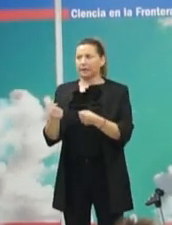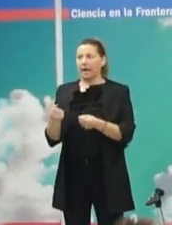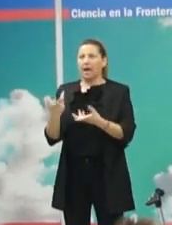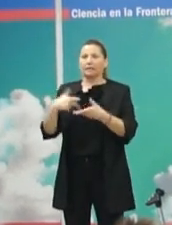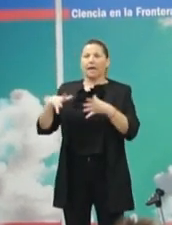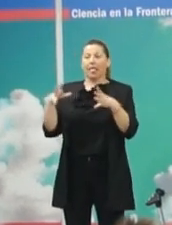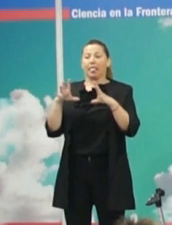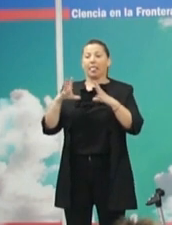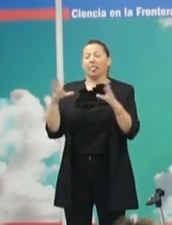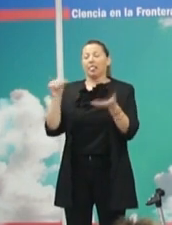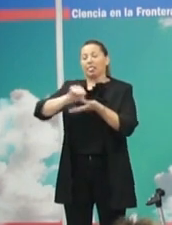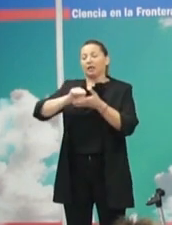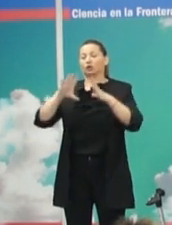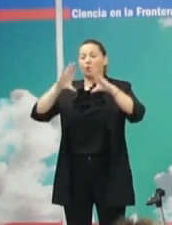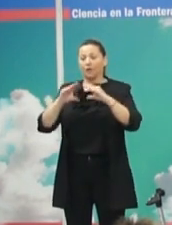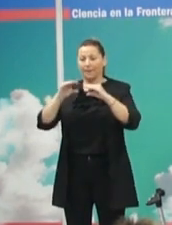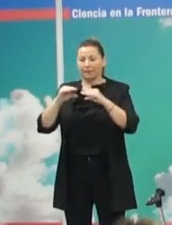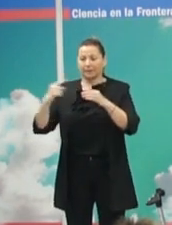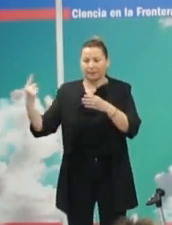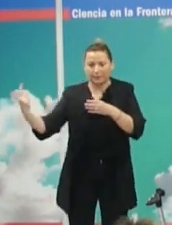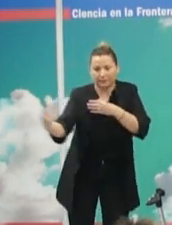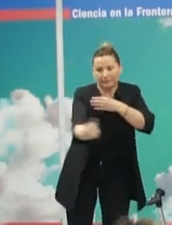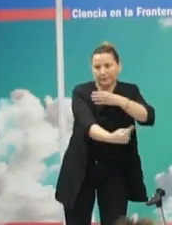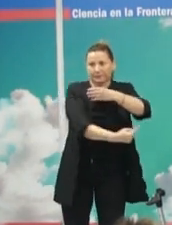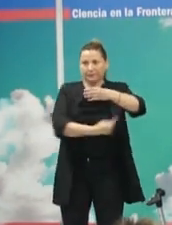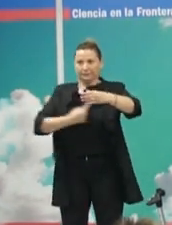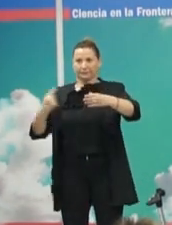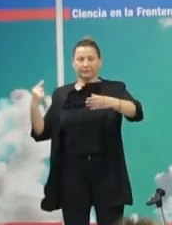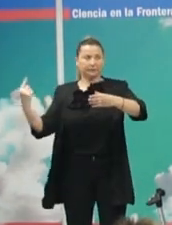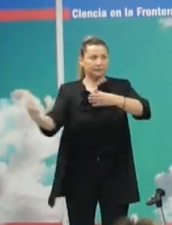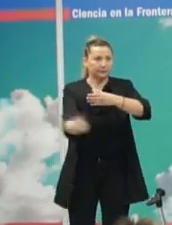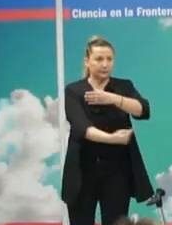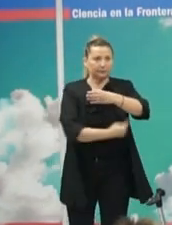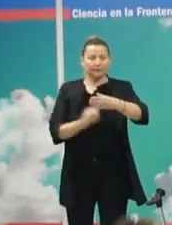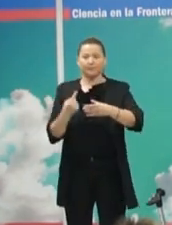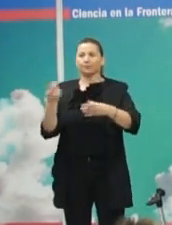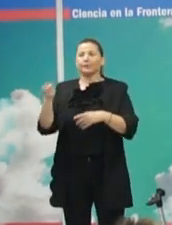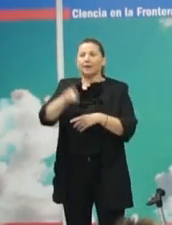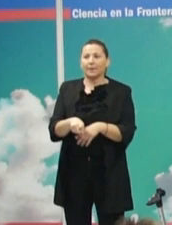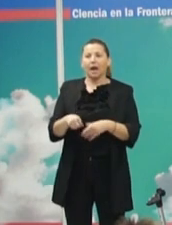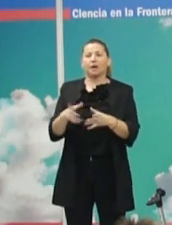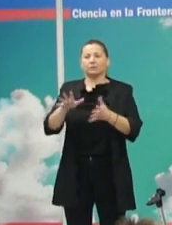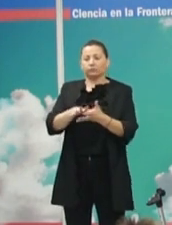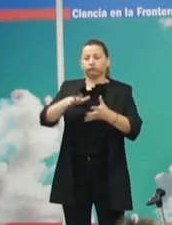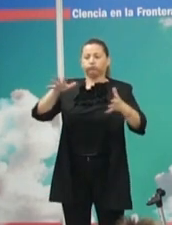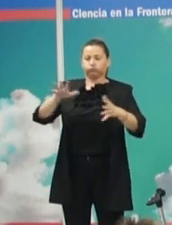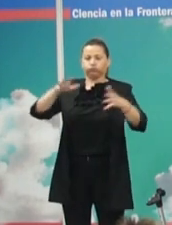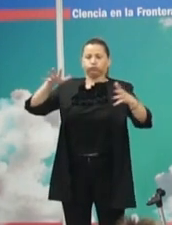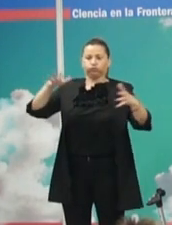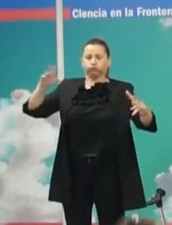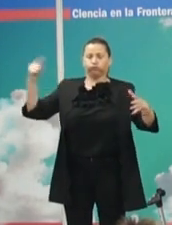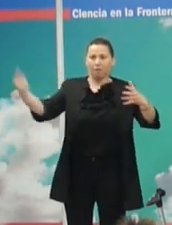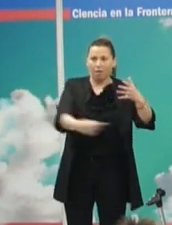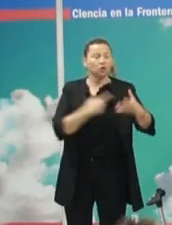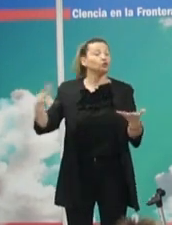centro de masas del grupo local y a su vez gira alrededor del centro de masas del supercúmulo de Virgo. Todo tiene una inercia y todo está